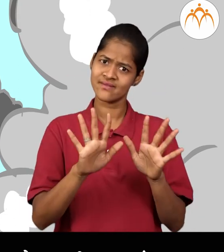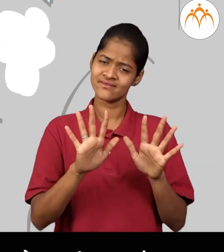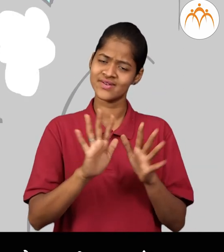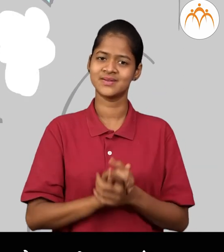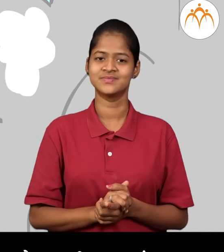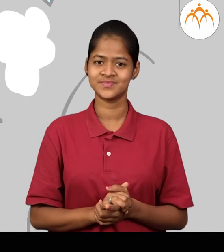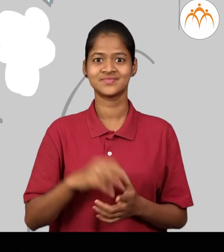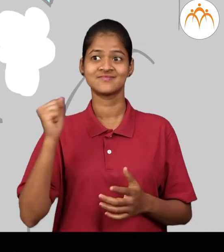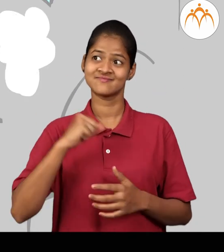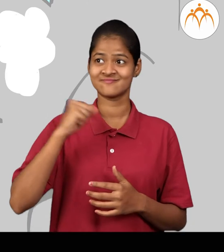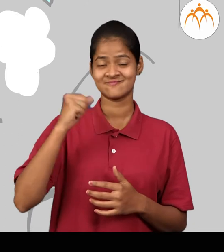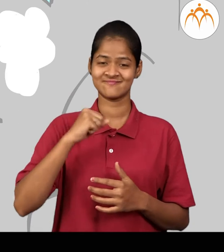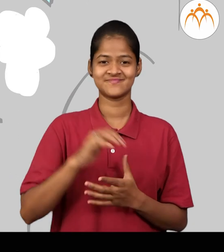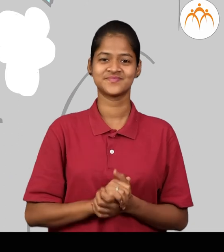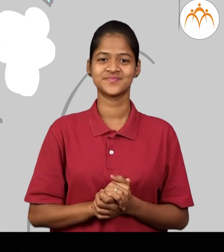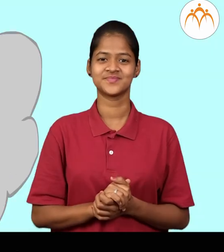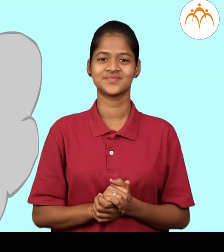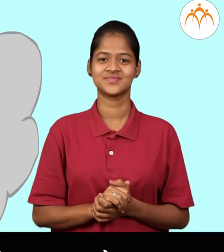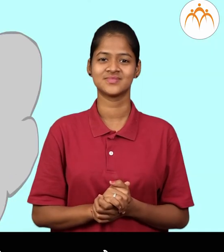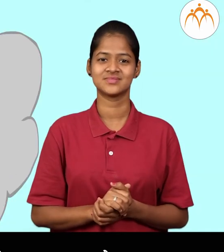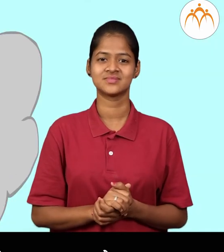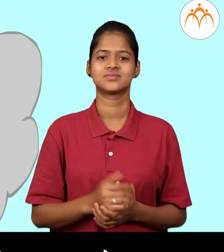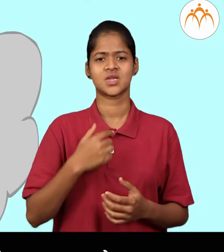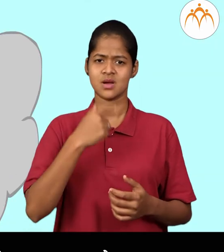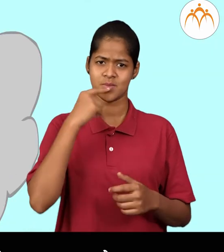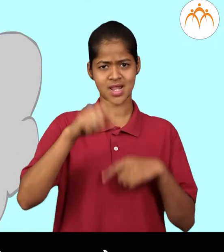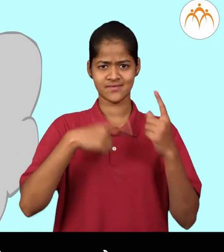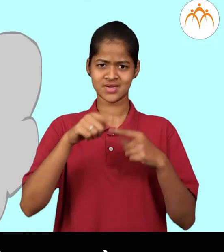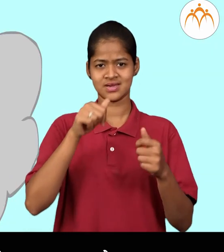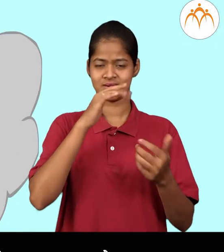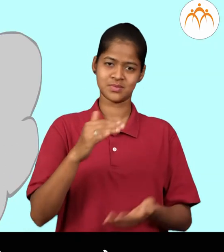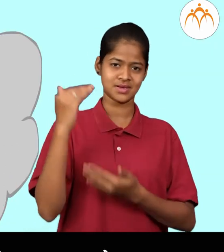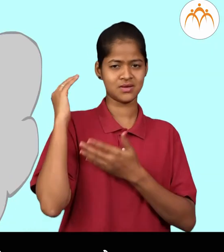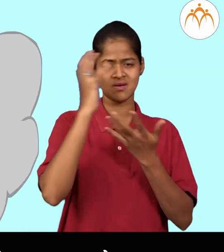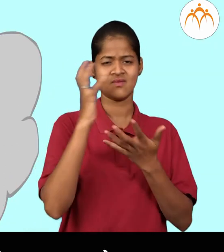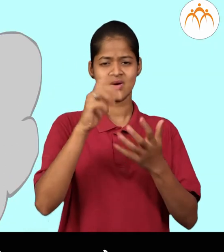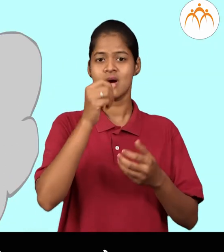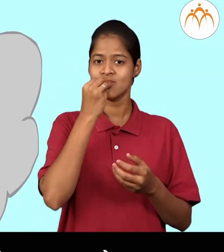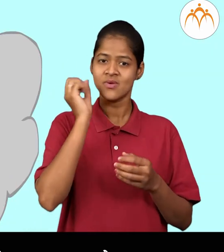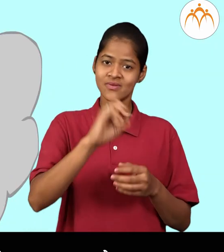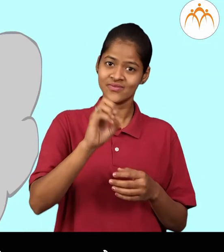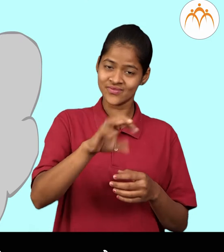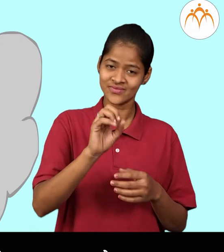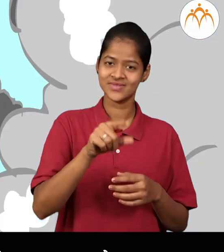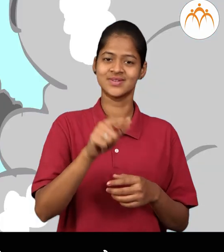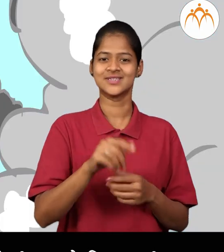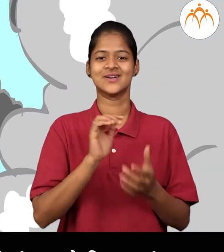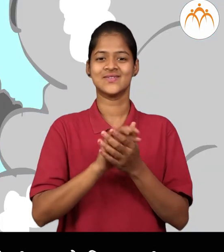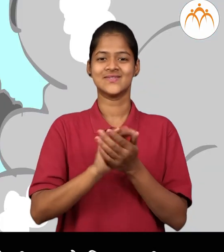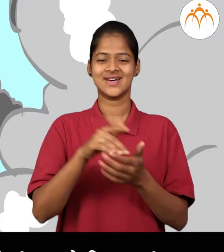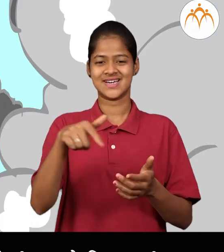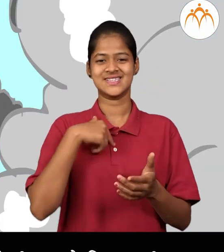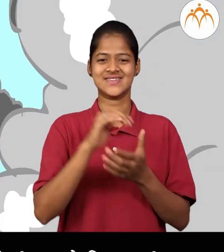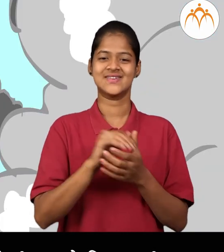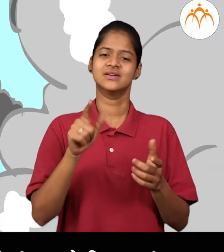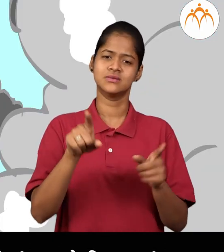काग हो, अस्तिलला मग मी पाणी भरताना तेना रोज खायला टकिन तेनचा